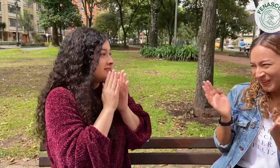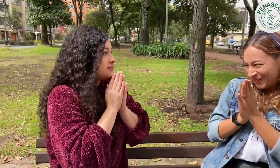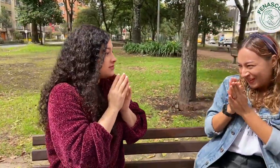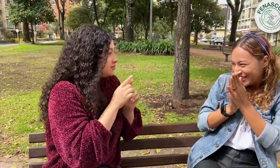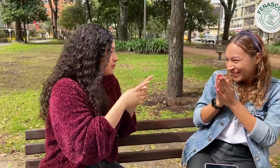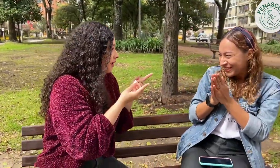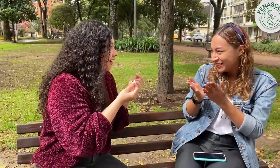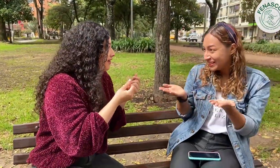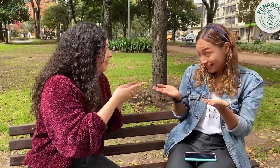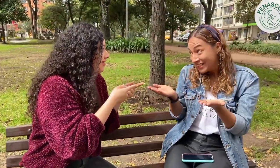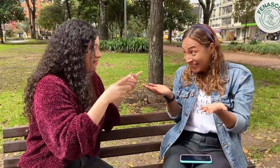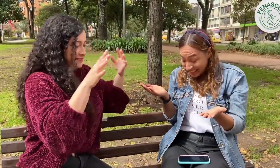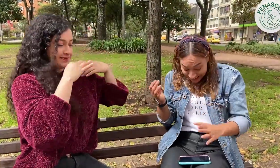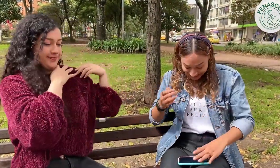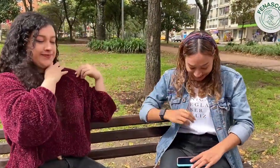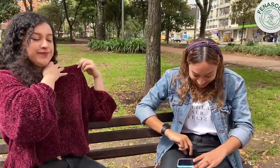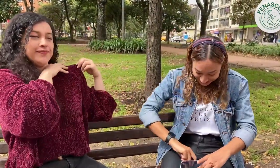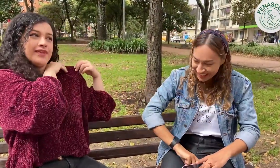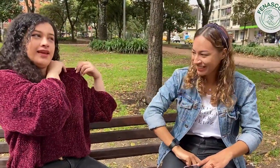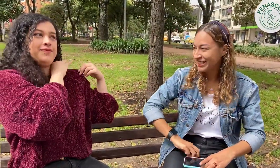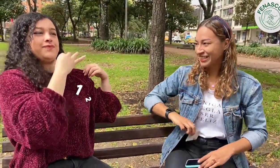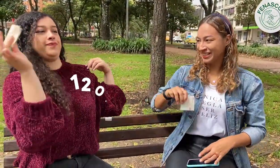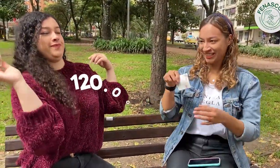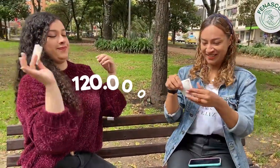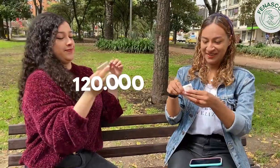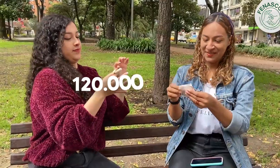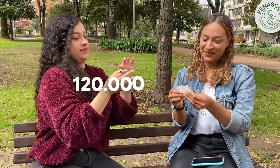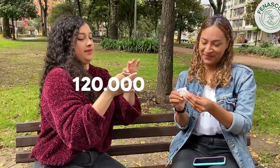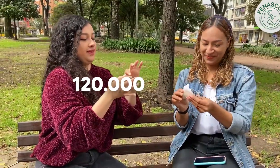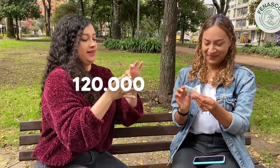¡Qué felicidad! ¡Qué emoción! ¿Tienes dinero? Sí, claro